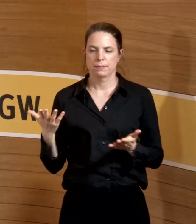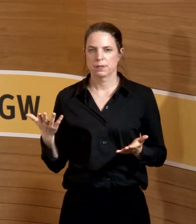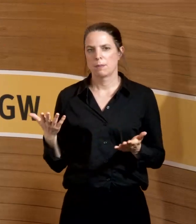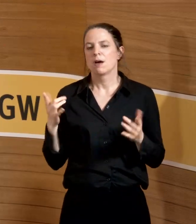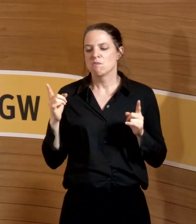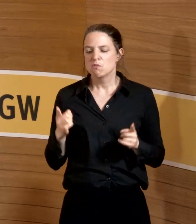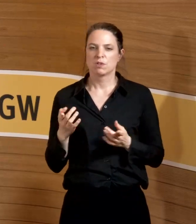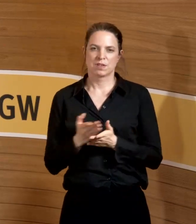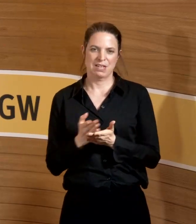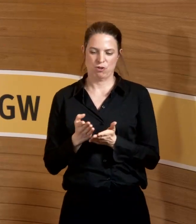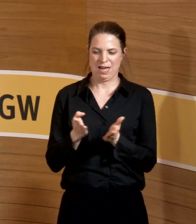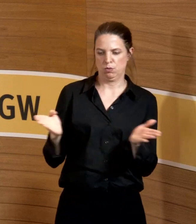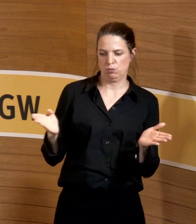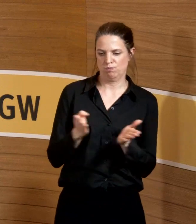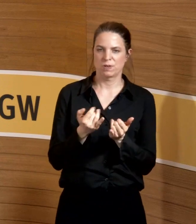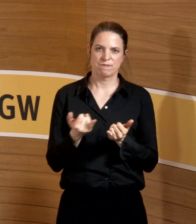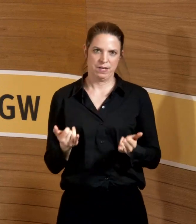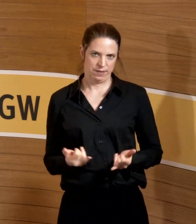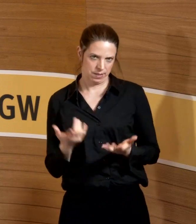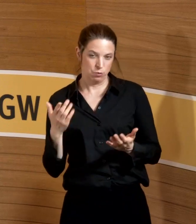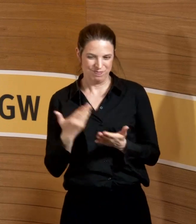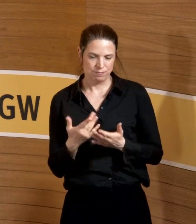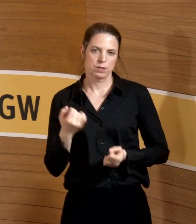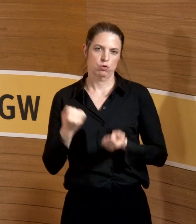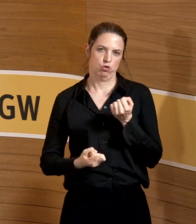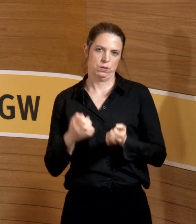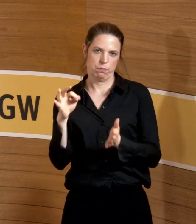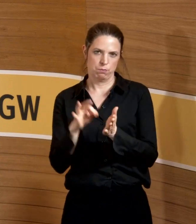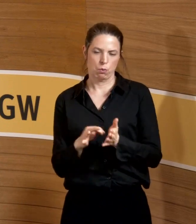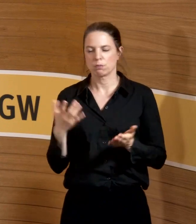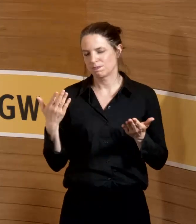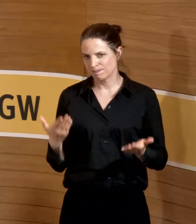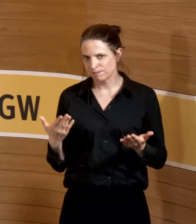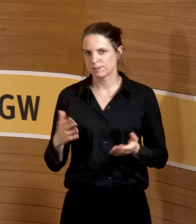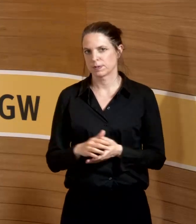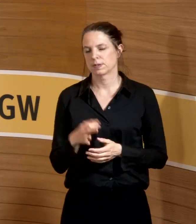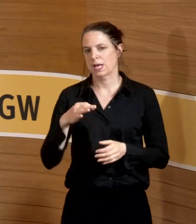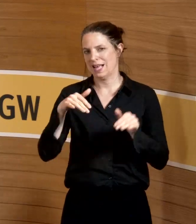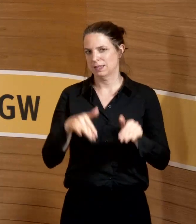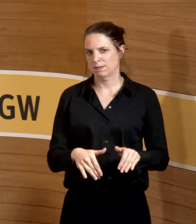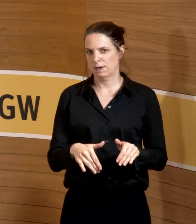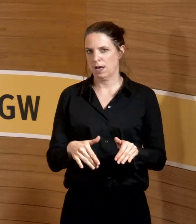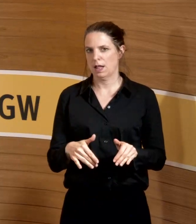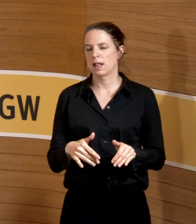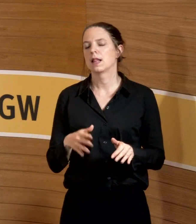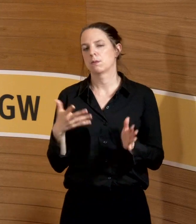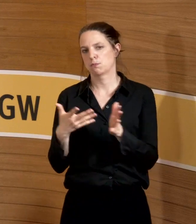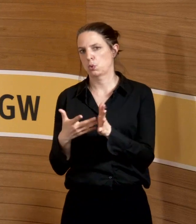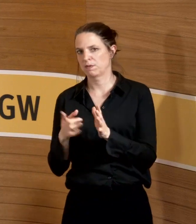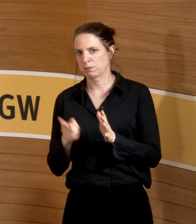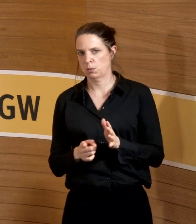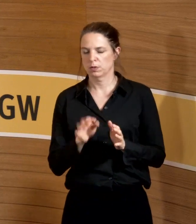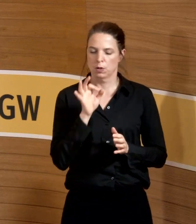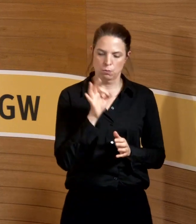muss ich. Und wo ich da hin muss, das ist wirklich das Schwierige, was ich letztendlich im Einzelfall auch pro Gefahrstoff und pro